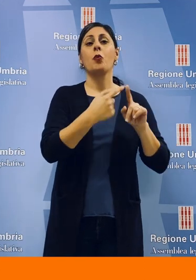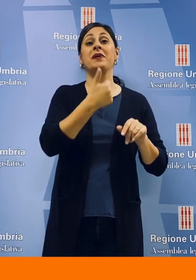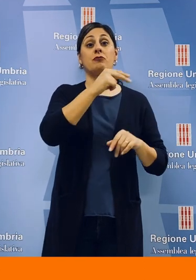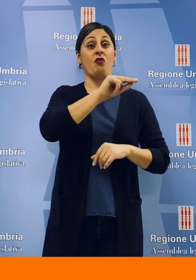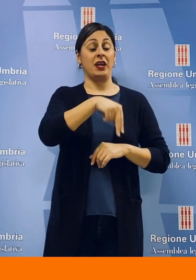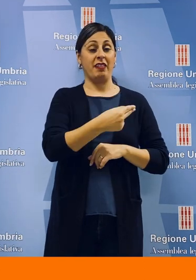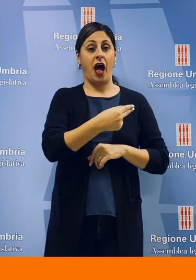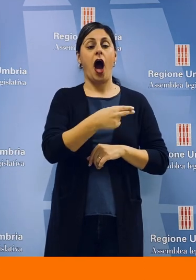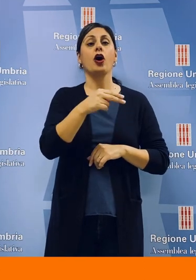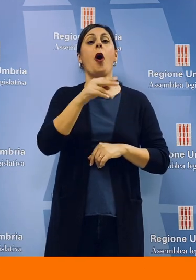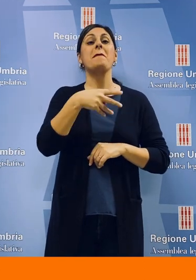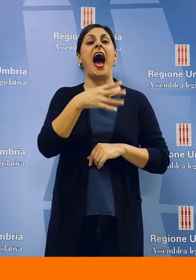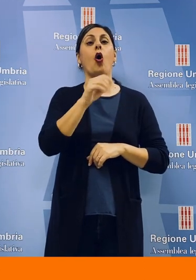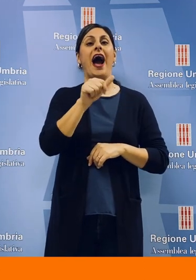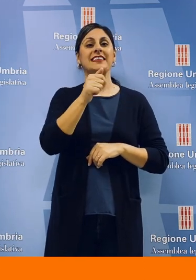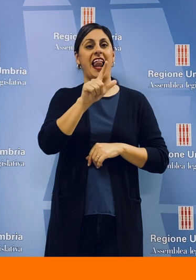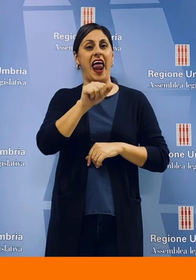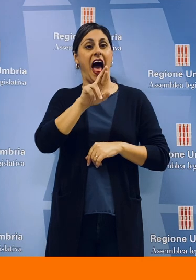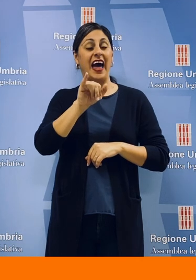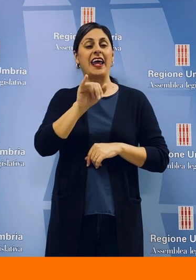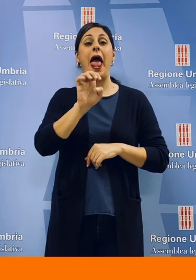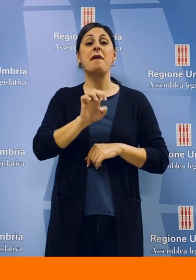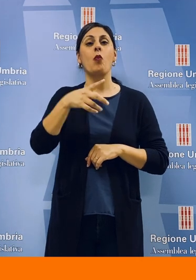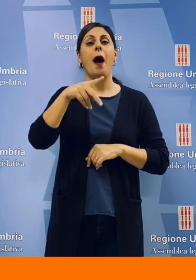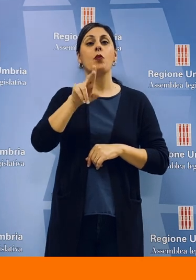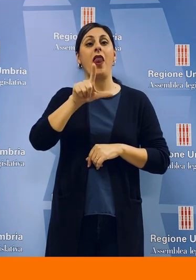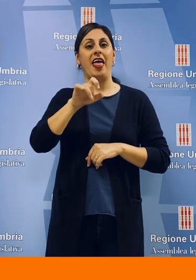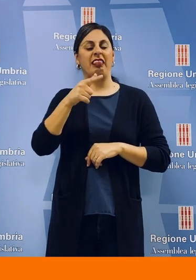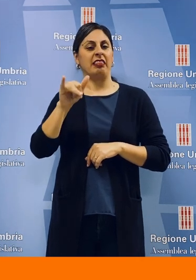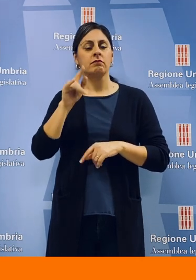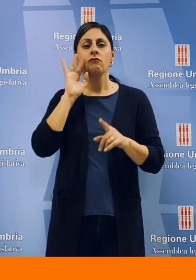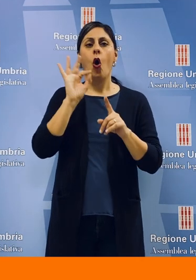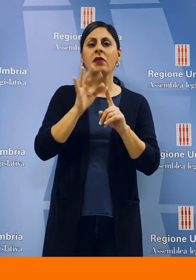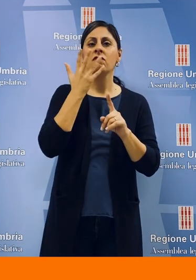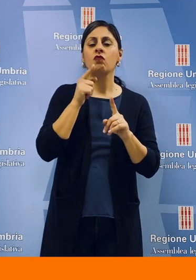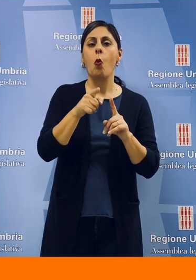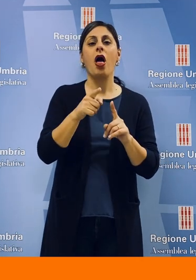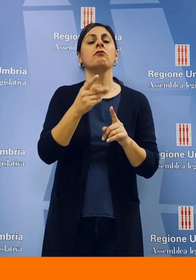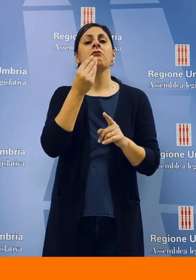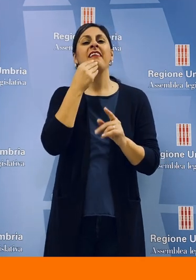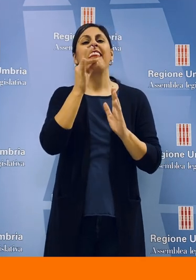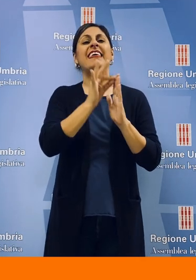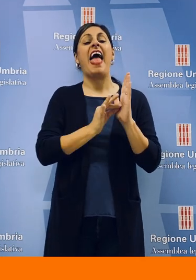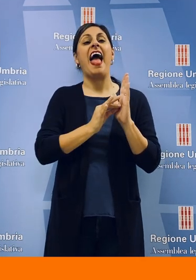stessa e primo firmatario, Marco Castellari e Manuela Puletti. Mira alla valorizzazione della dieta